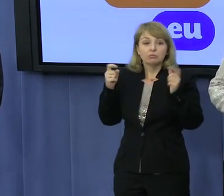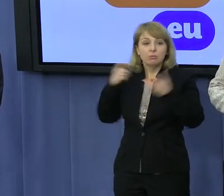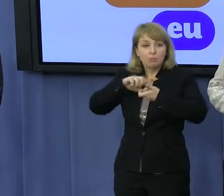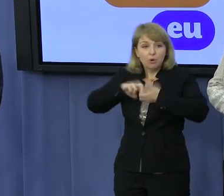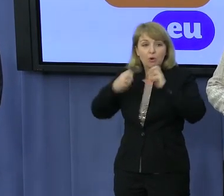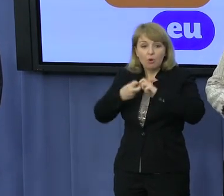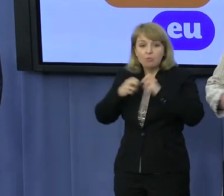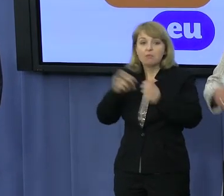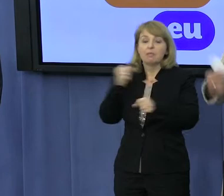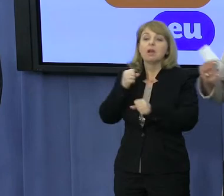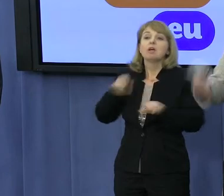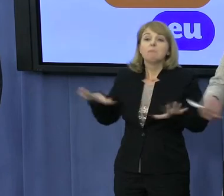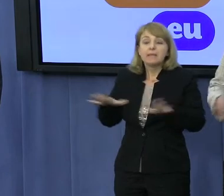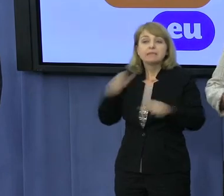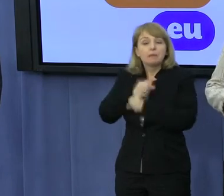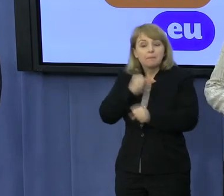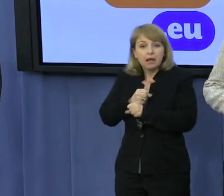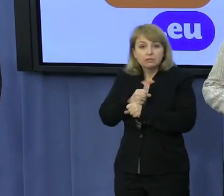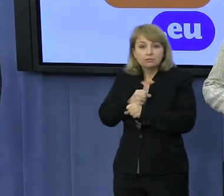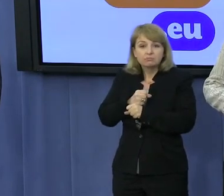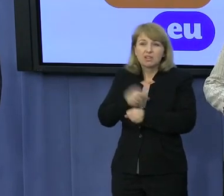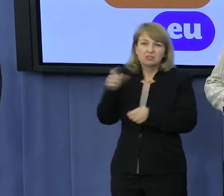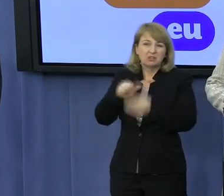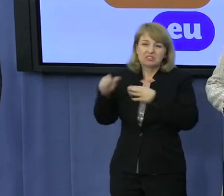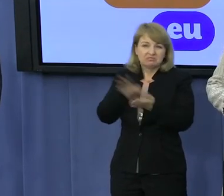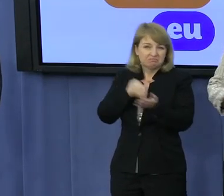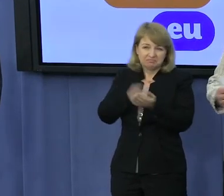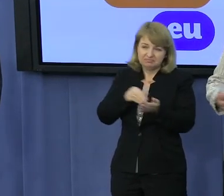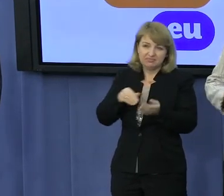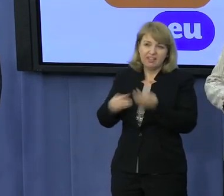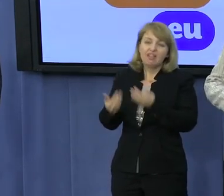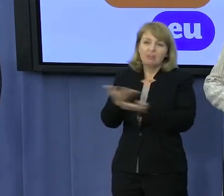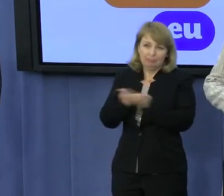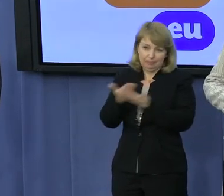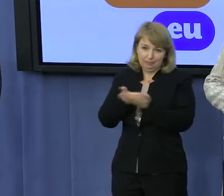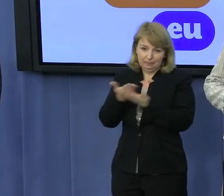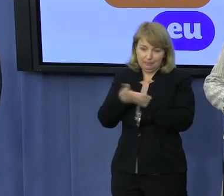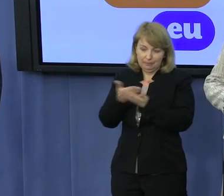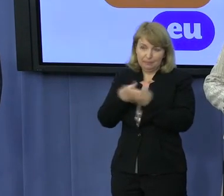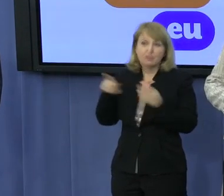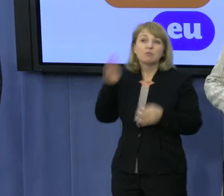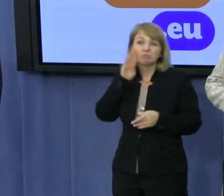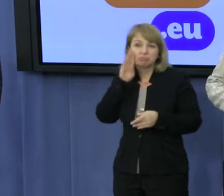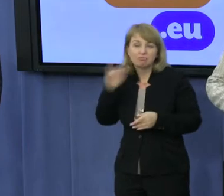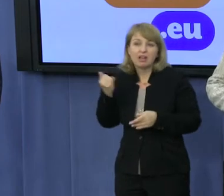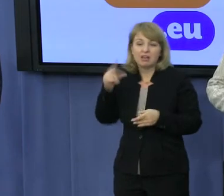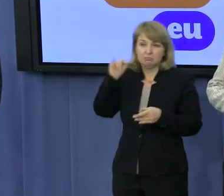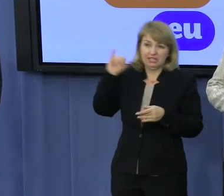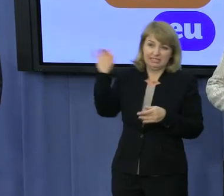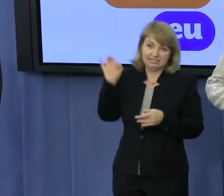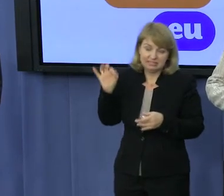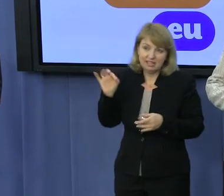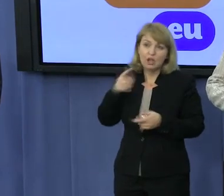pracy, ale co najważniejsze jest jak zwykłą obłudą, która jak gdyby ciągle z tamtej strony ław